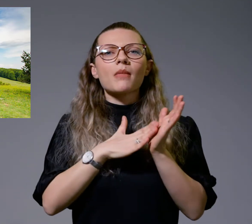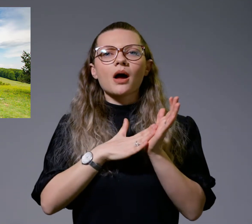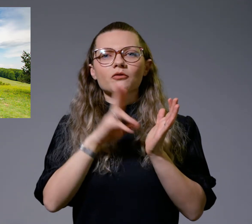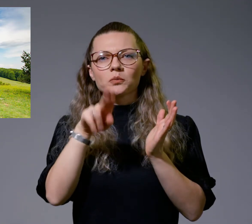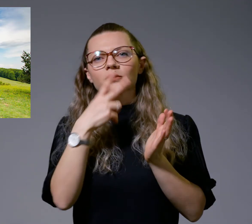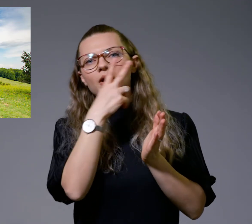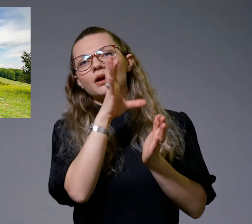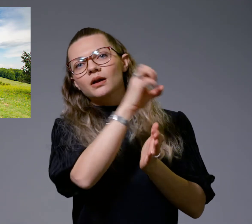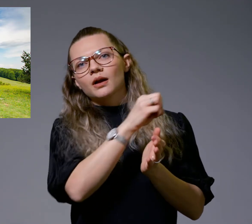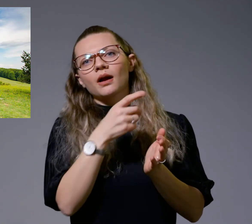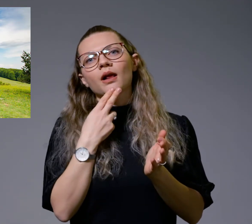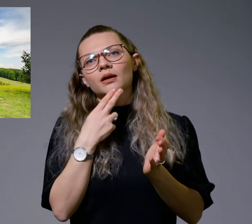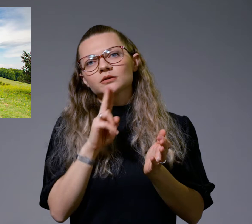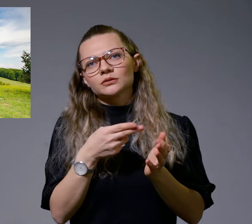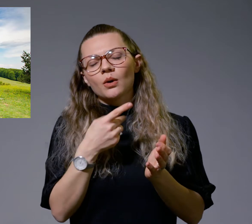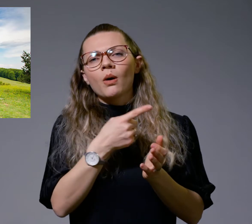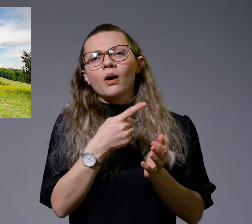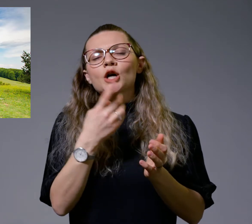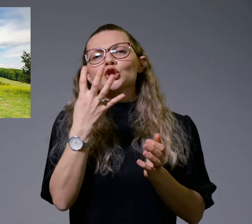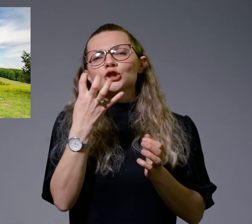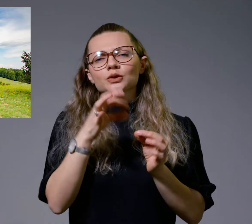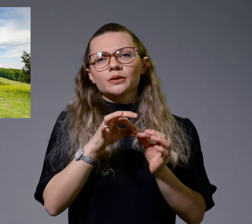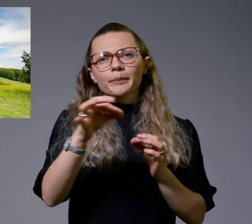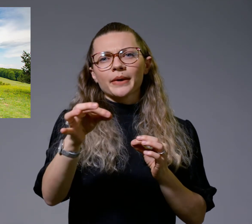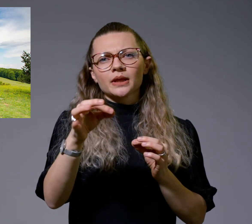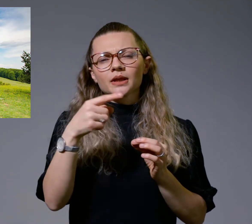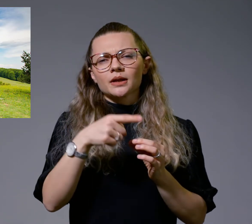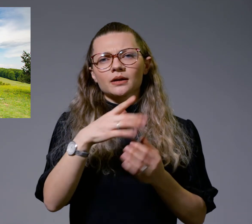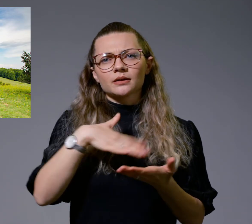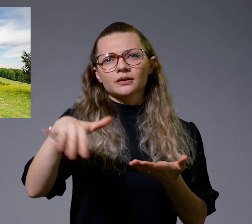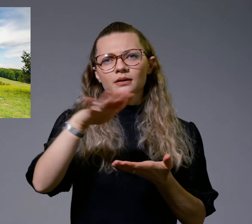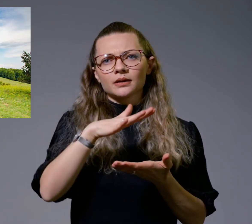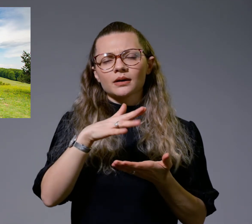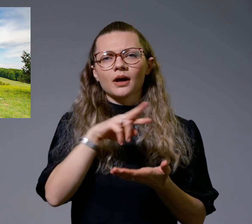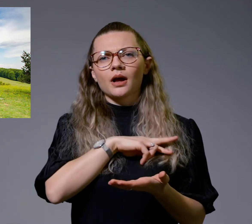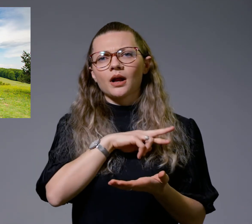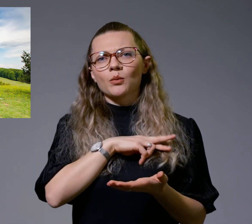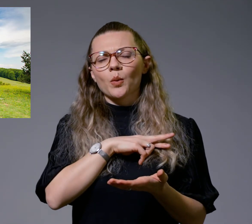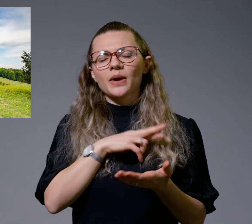Лоцирана е около 400 метри во територијата на Република Грција.